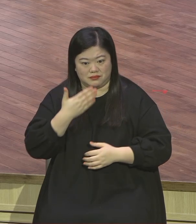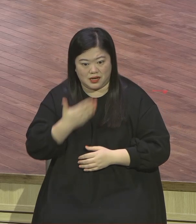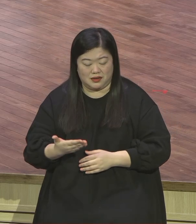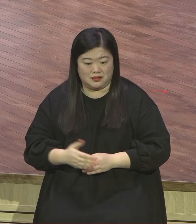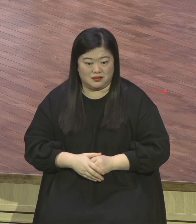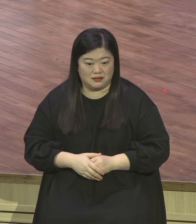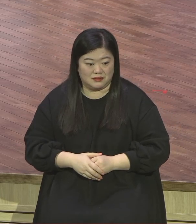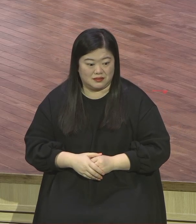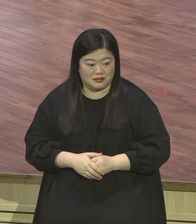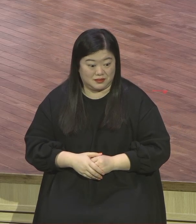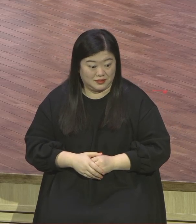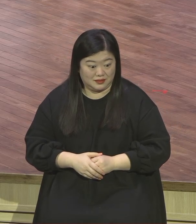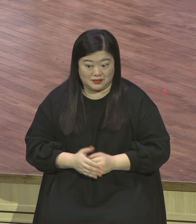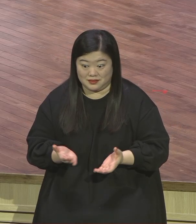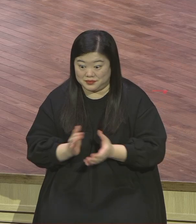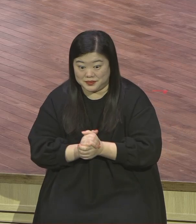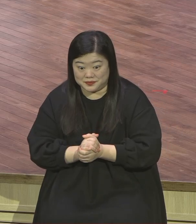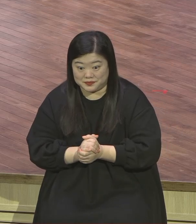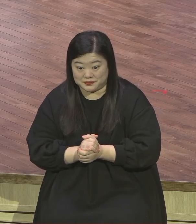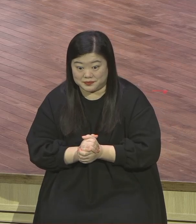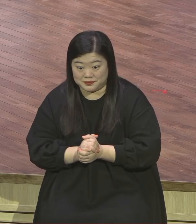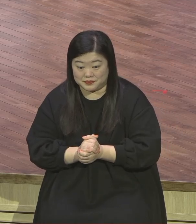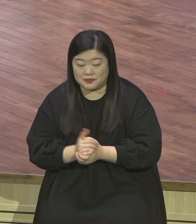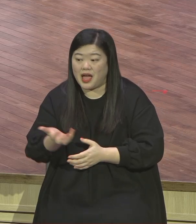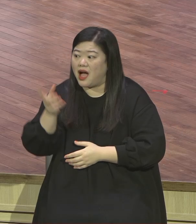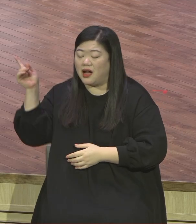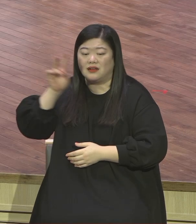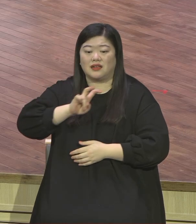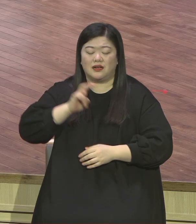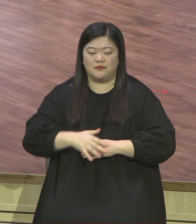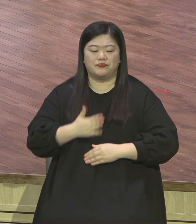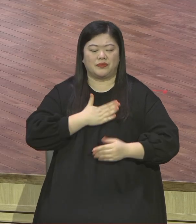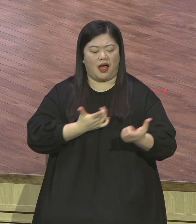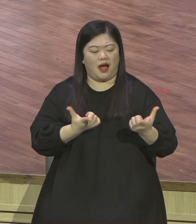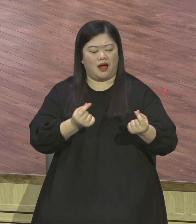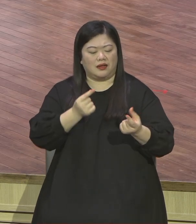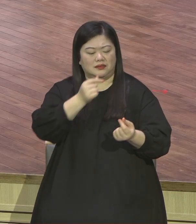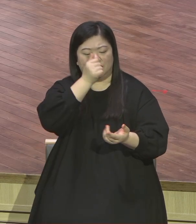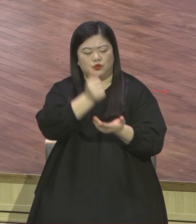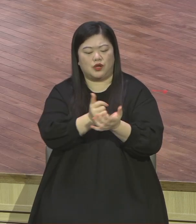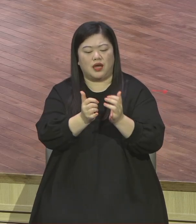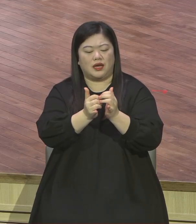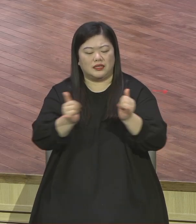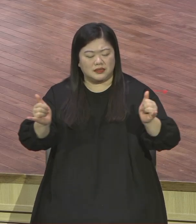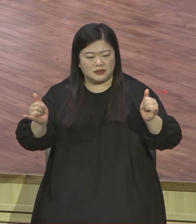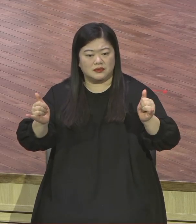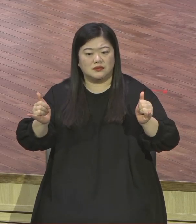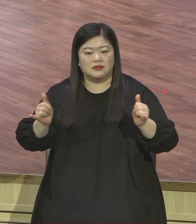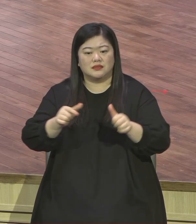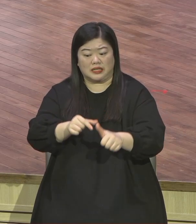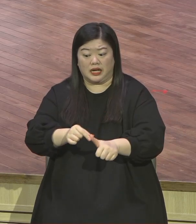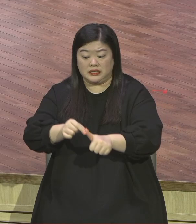나 같은 죄인 살리신 주원에 놀라와 잃었던 생명 찾았고 광명을 얻었구나